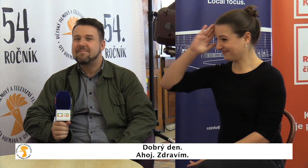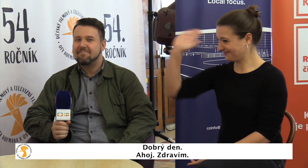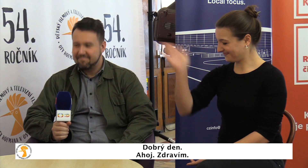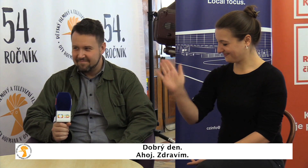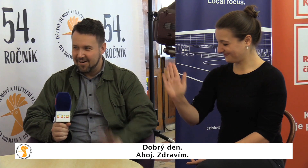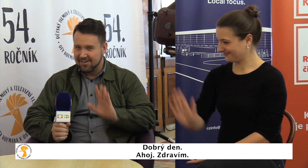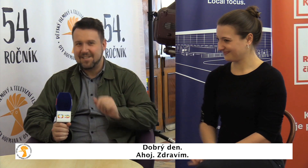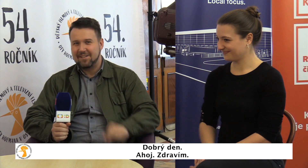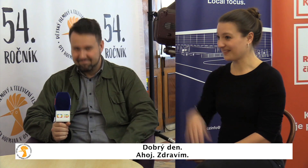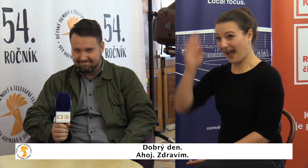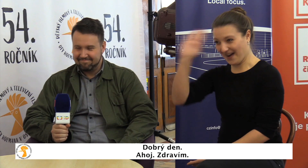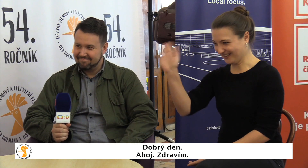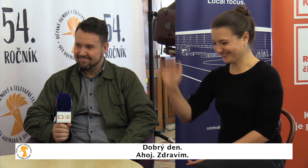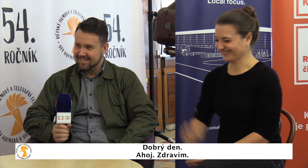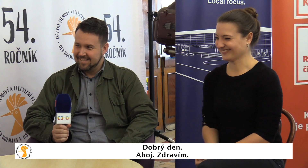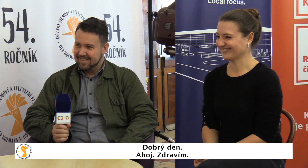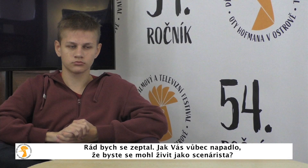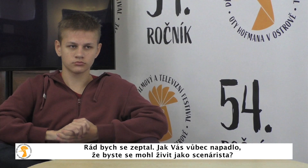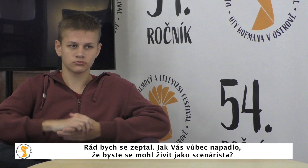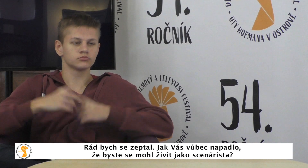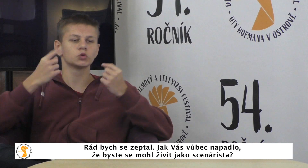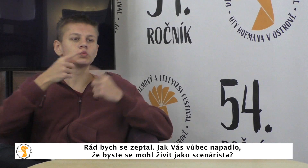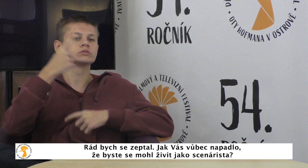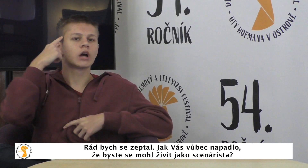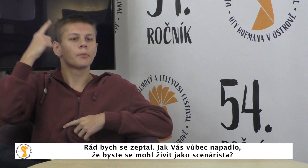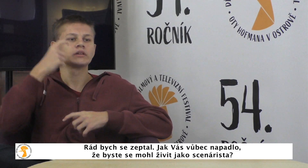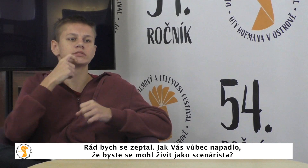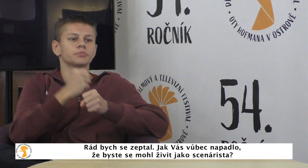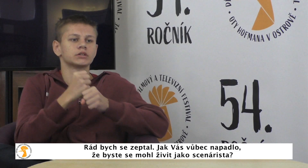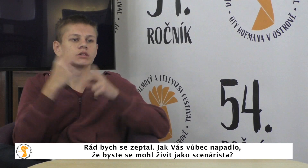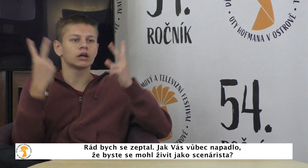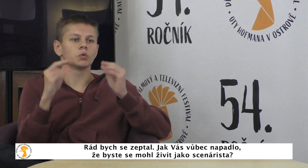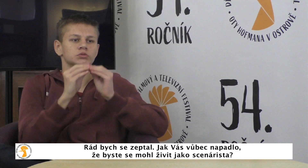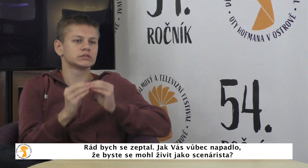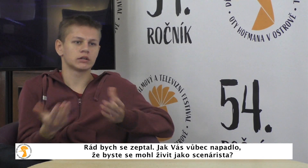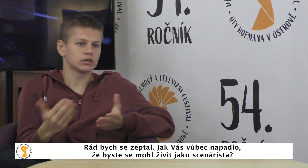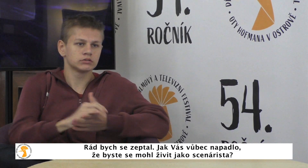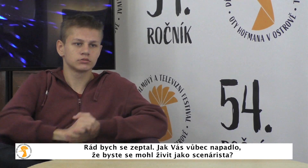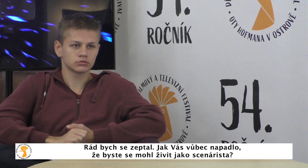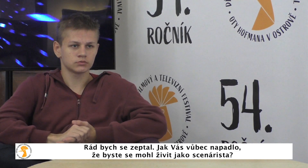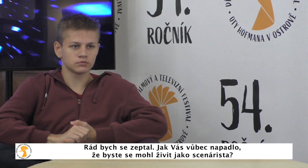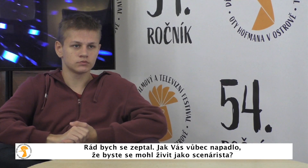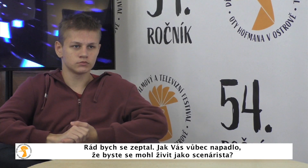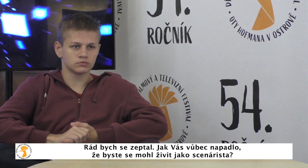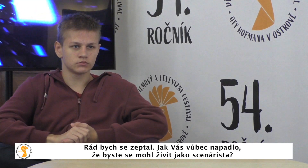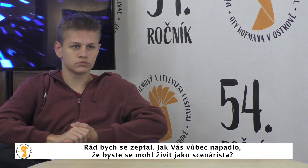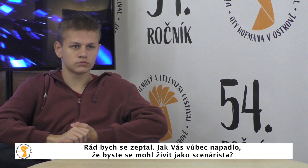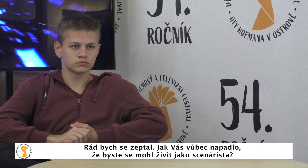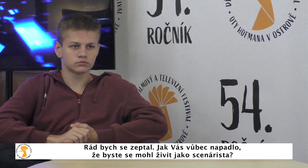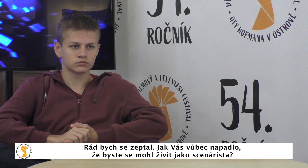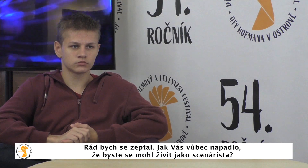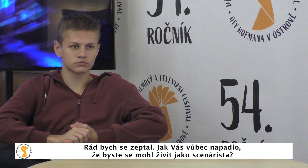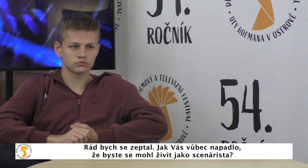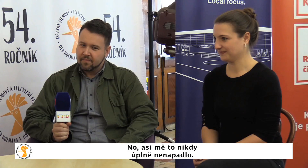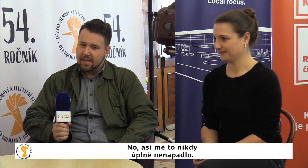Titulky vytvořil JohnyX. Rád bych se zeptal, jak vás vůbec napadlo, že byste se mohl živit jako